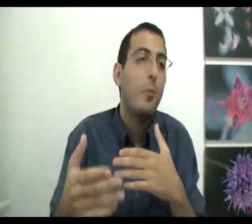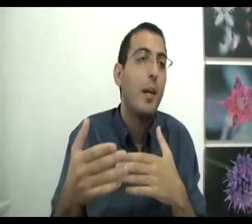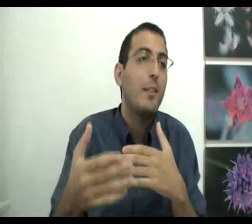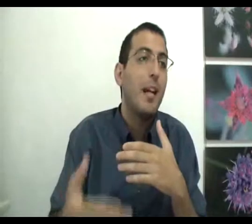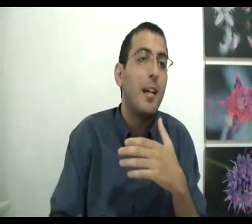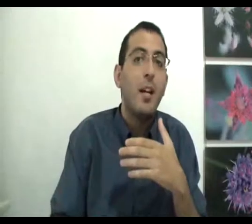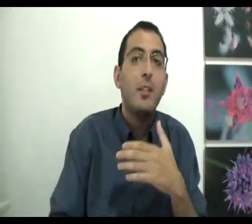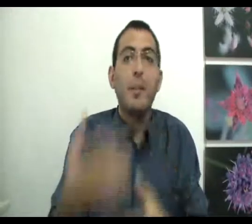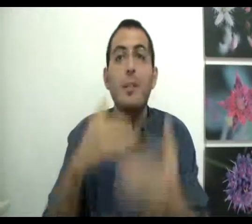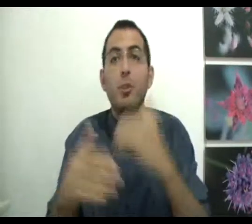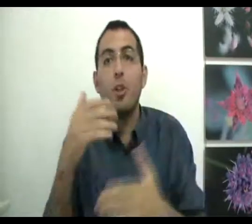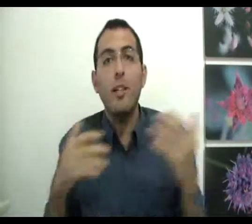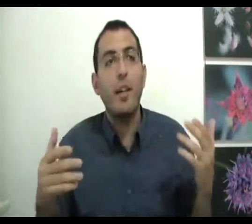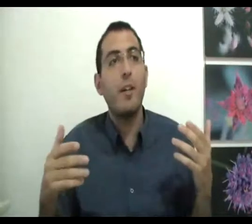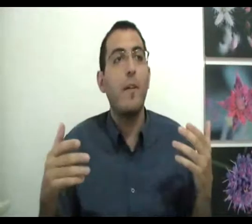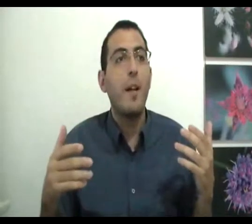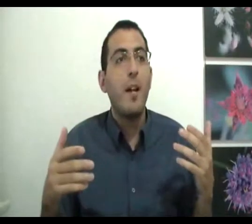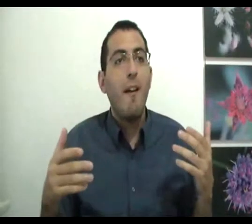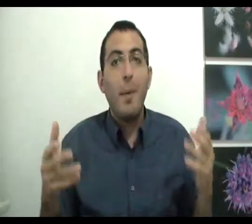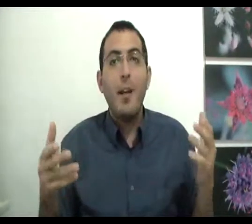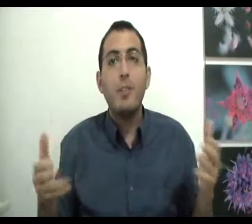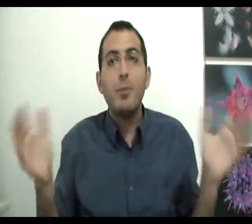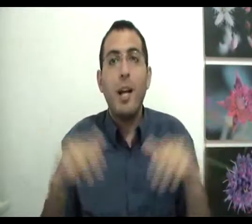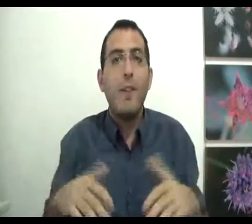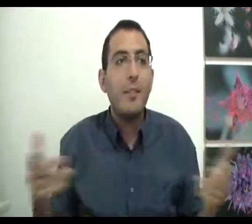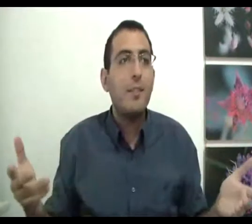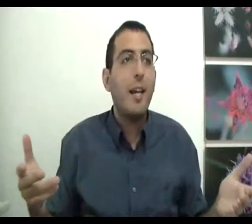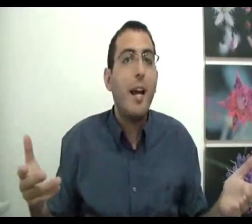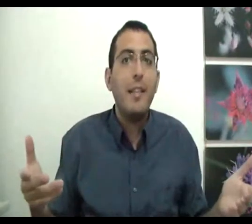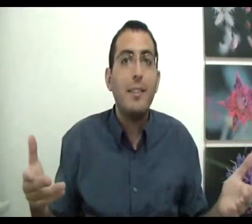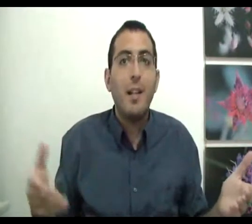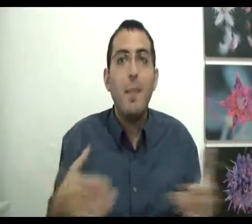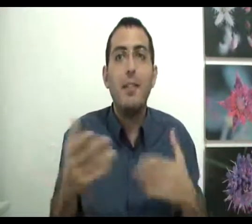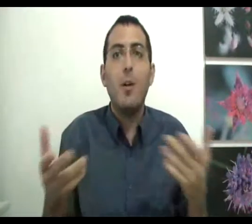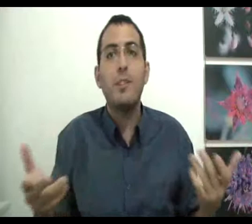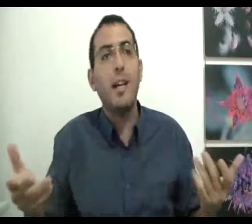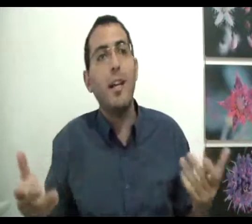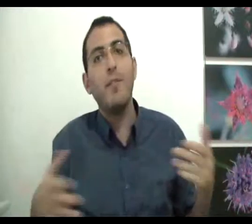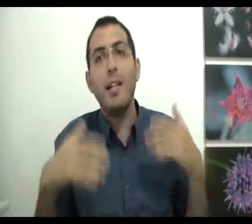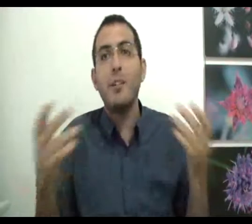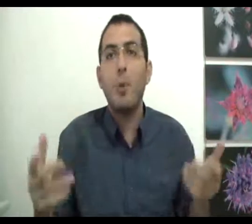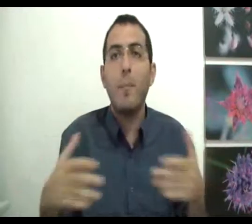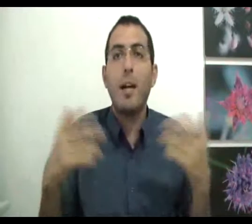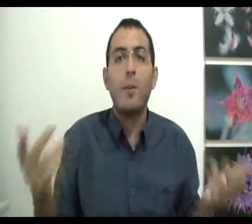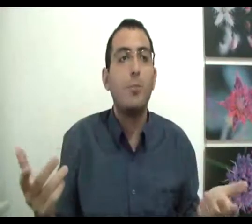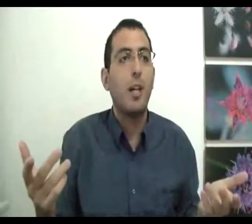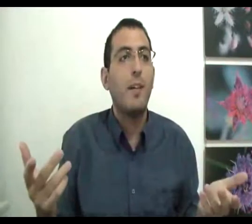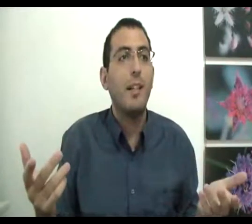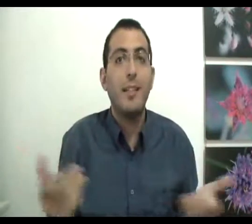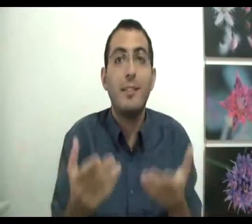בכלל בתהליך שמנסים לסגור את החברה בכלל רוצים שהחברה תהרס ולמה אתה עוזר לחברה לצמוח אם בכלל רוצים שהחברה תהרס אתה